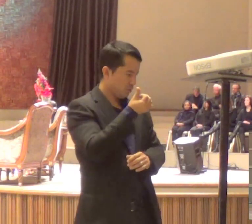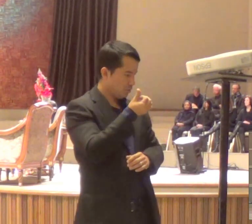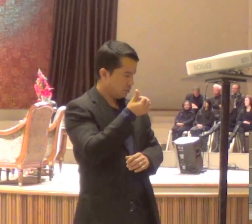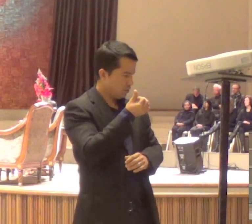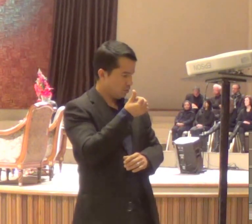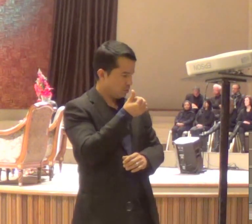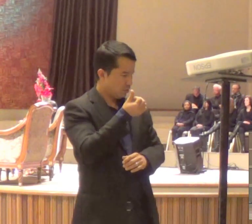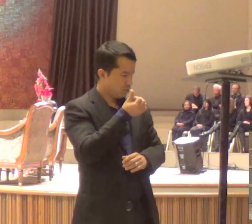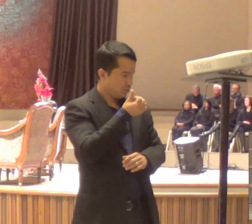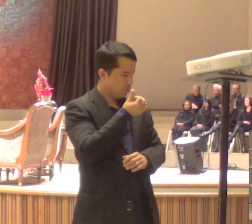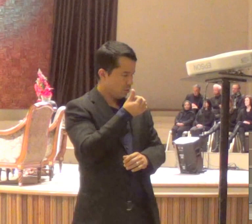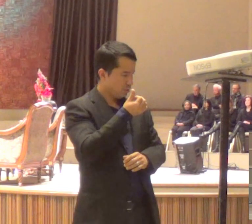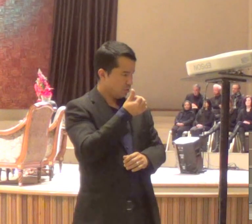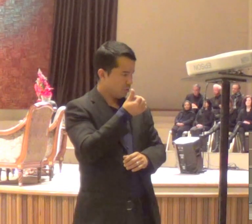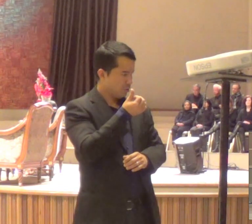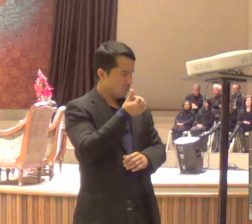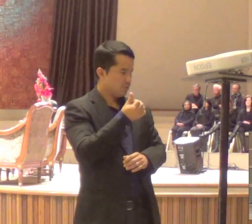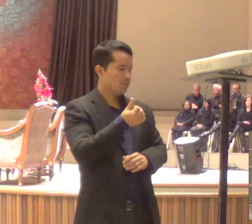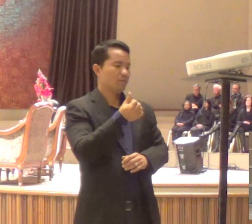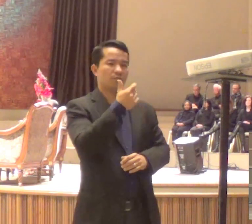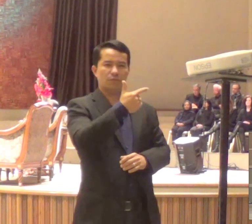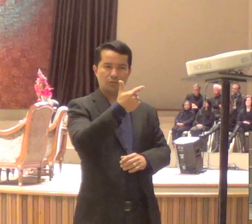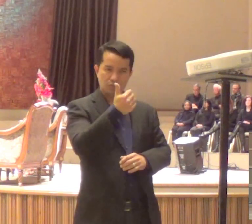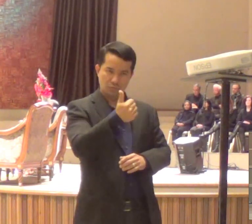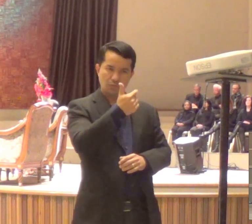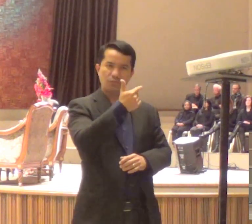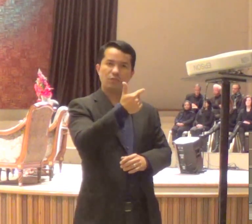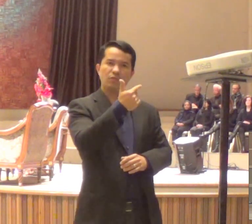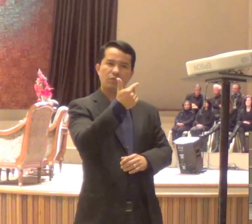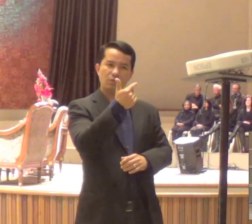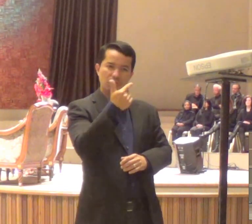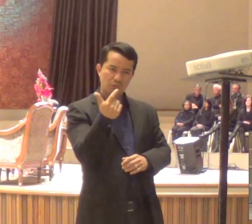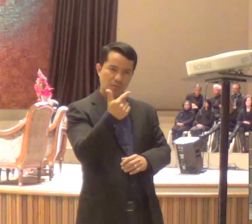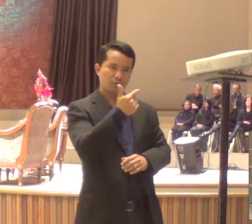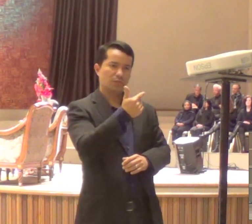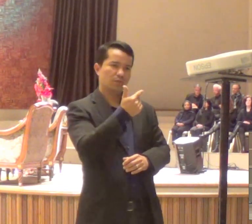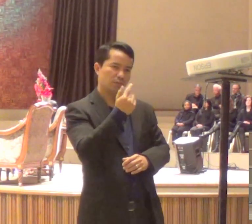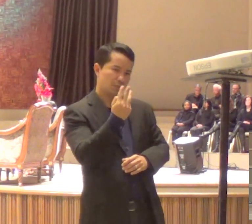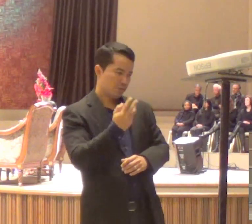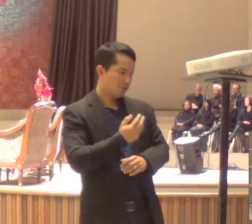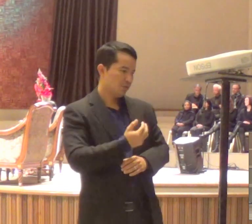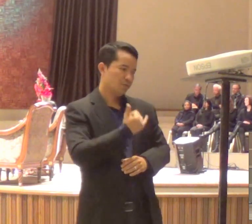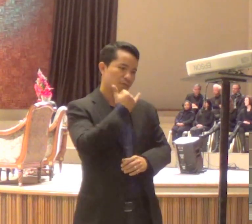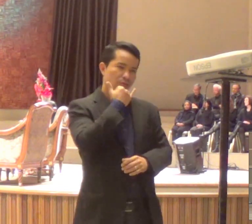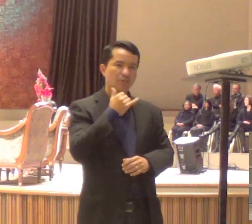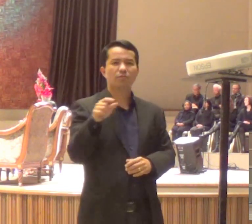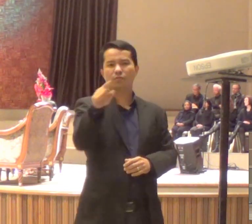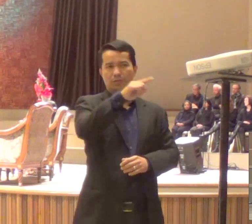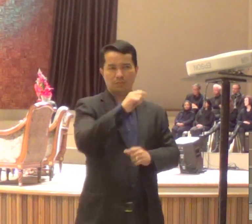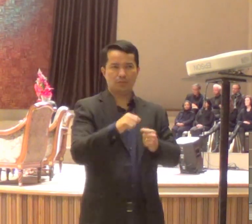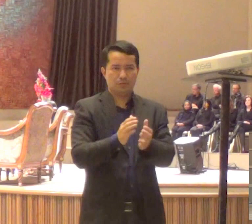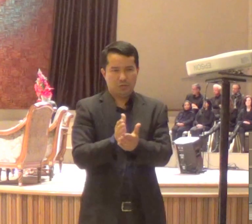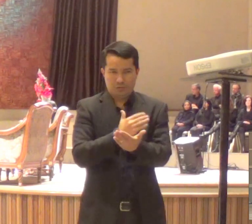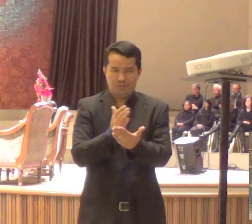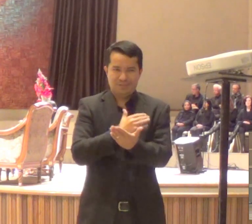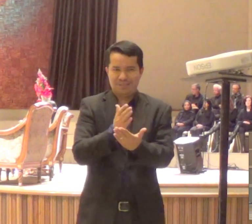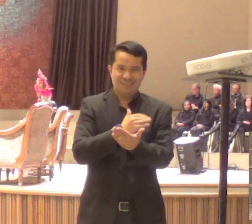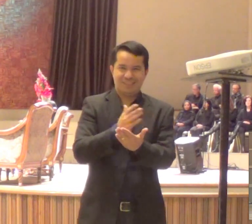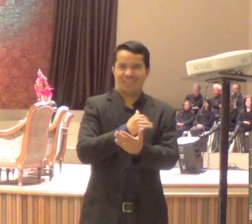Versículos 21, 22 e 23. Estão perdidos lá. Então, você vai ter que seguir a Bíblia aqui, tá? Diz assim a palavra